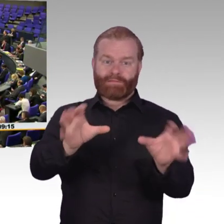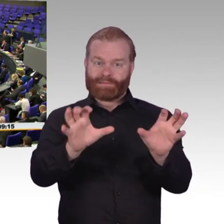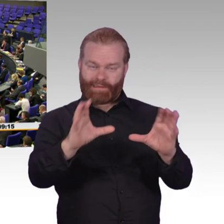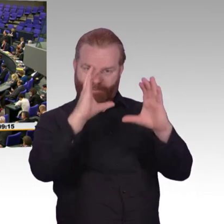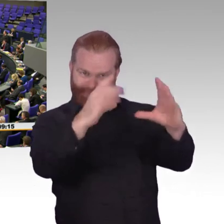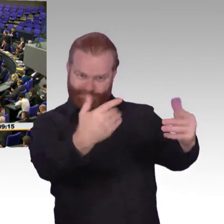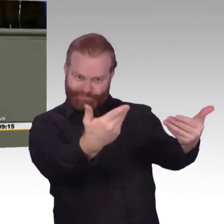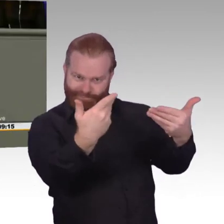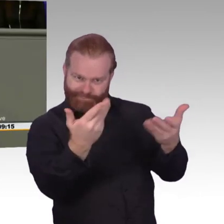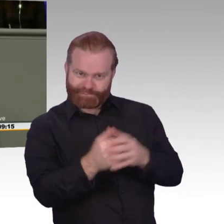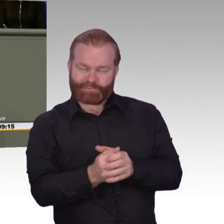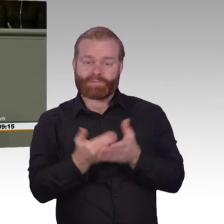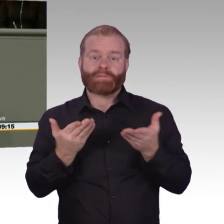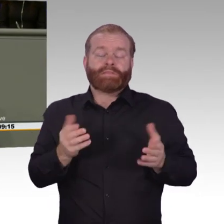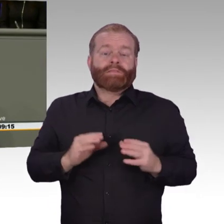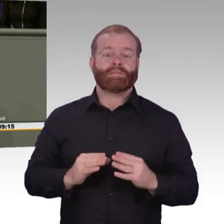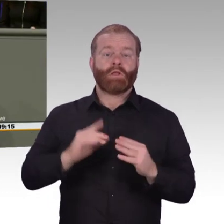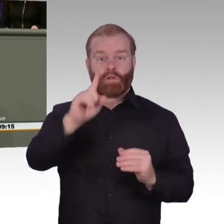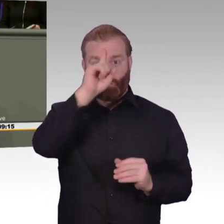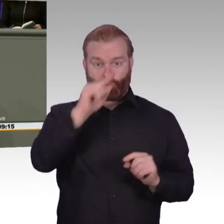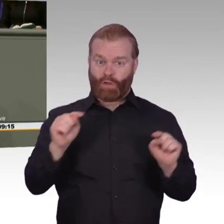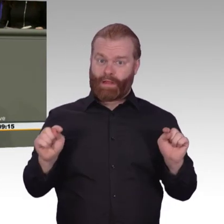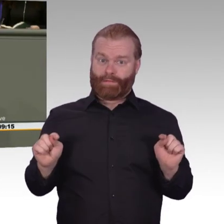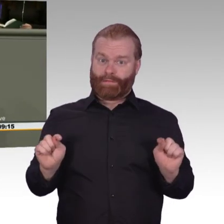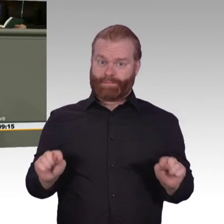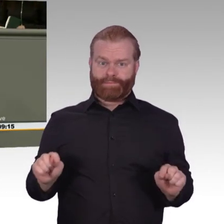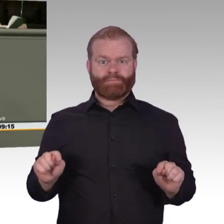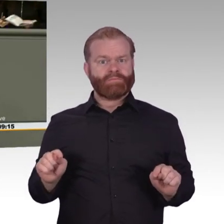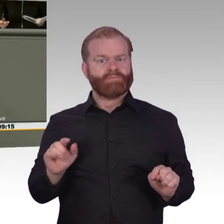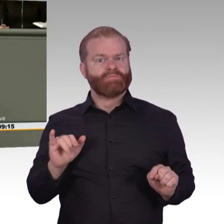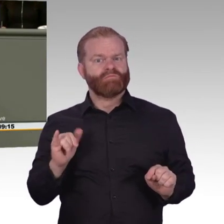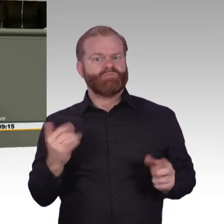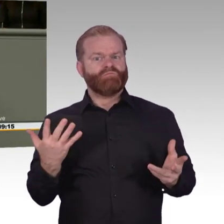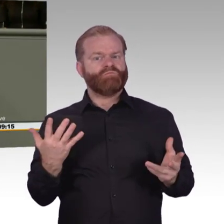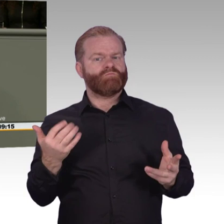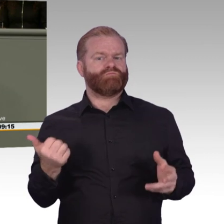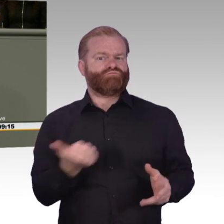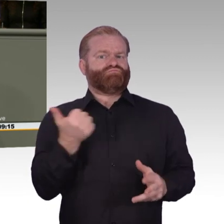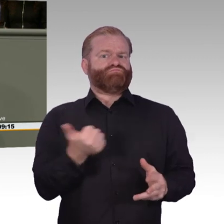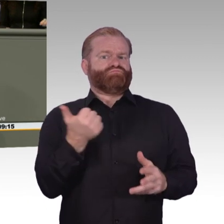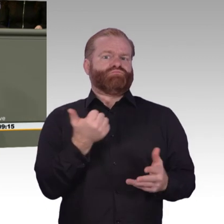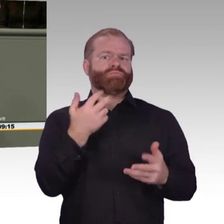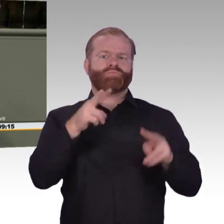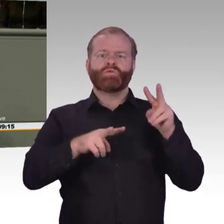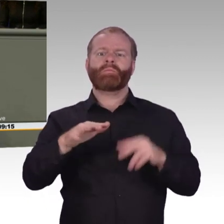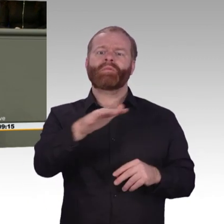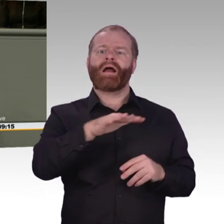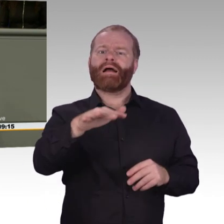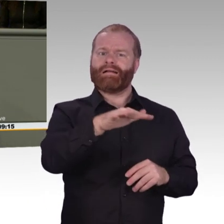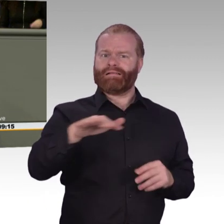Digitalisierung gilt das nicht. In den meisten digitalen Rankings befindet sich Deutschland im Mittelfeld. In manchen taucht es gar nicht auf. Kurzum, es besteht